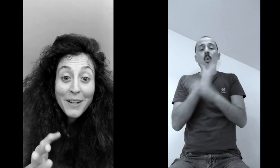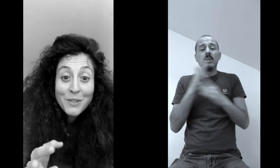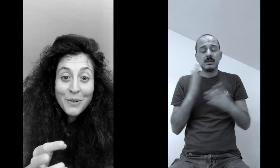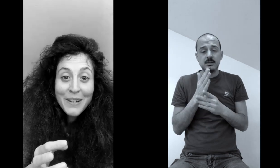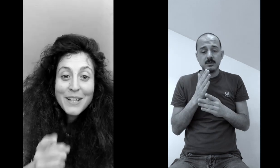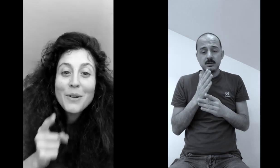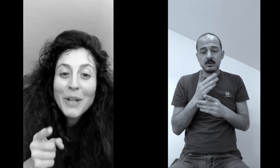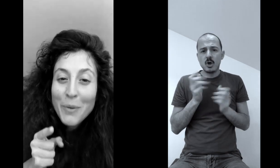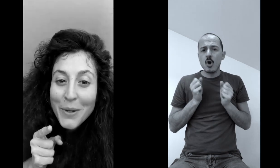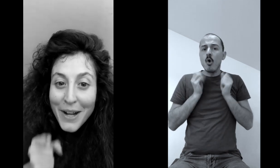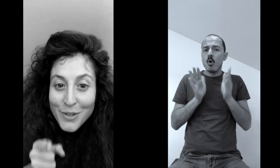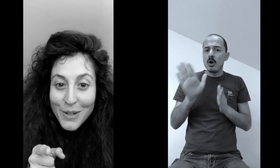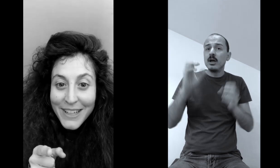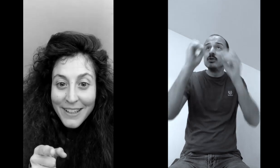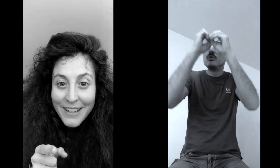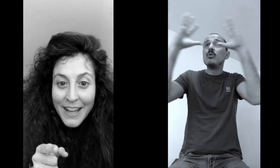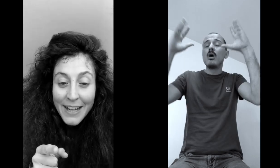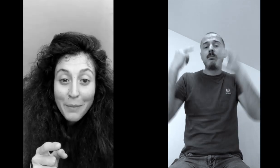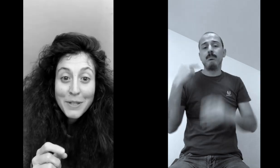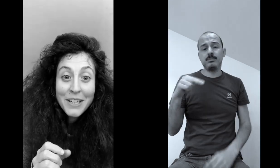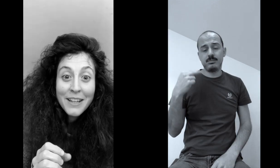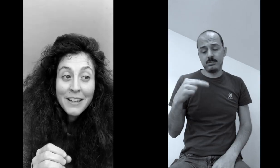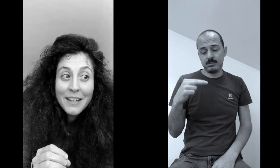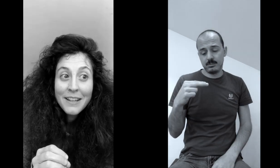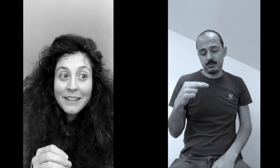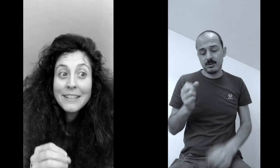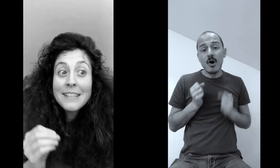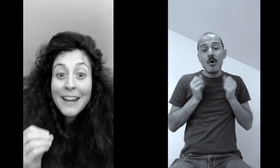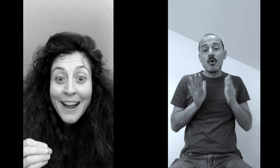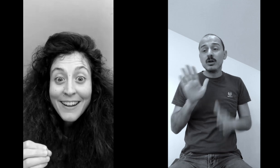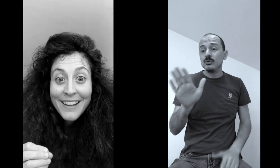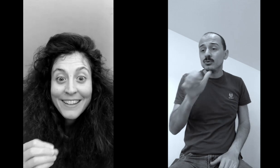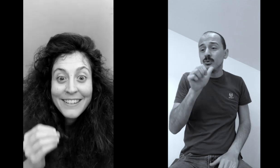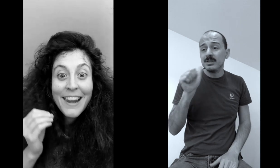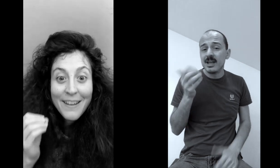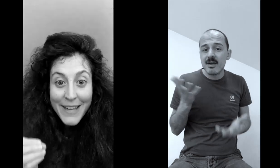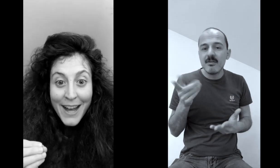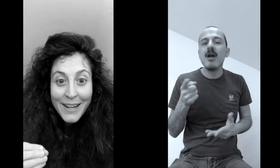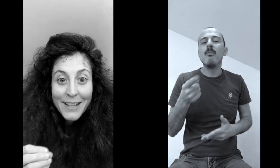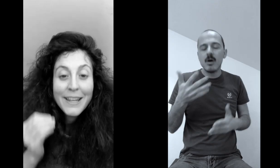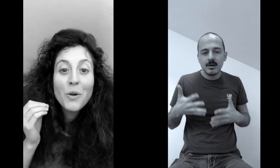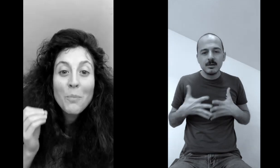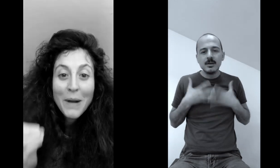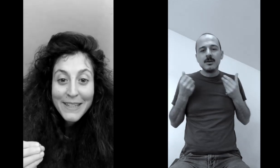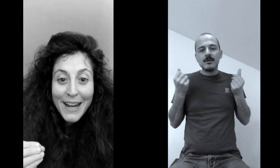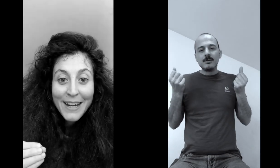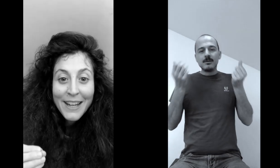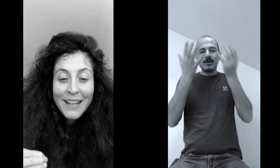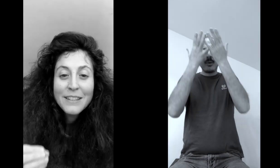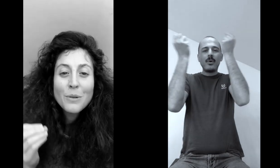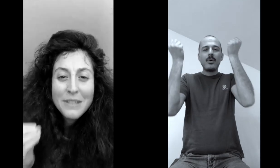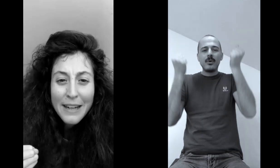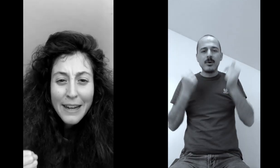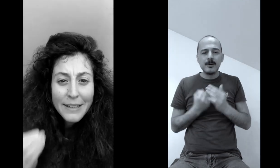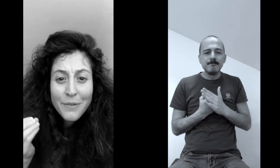il tuo coraggio e so che quel coraggio lì è capace di sanare di alleviare di accompagnare